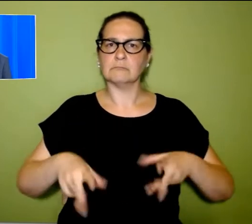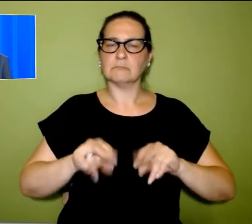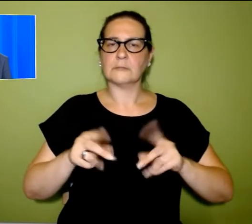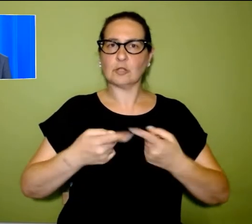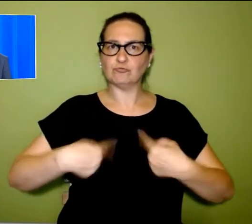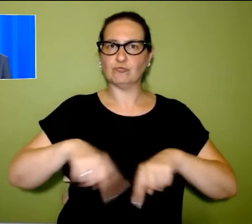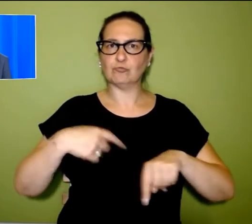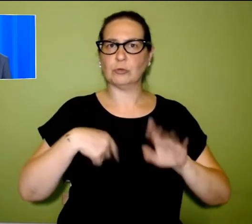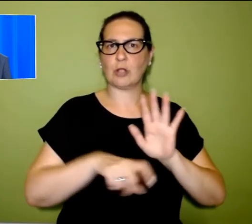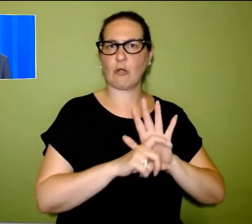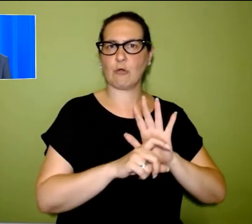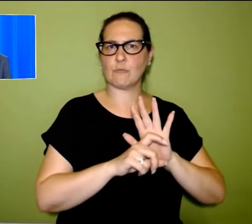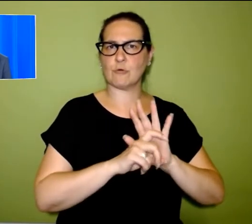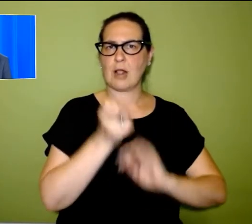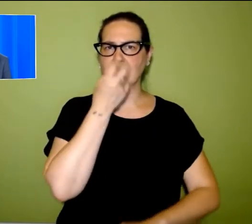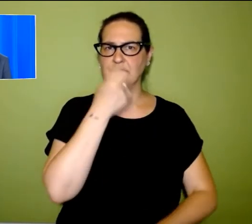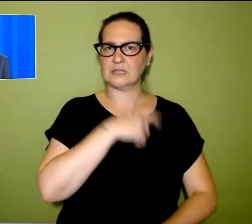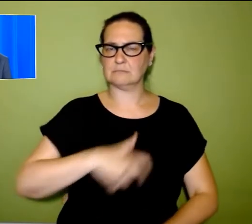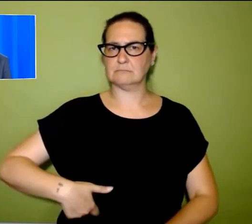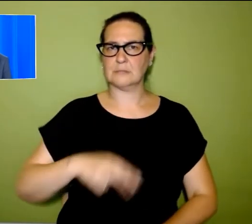Firenze del sindaco Nardella.